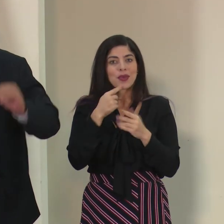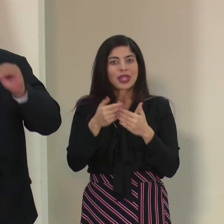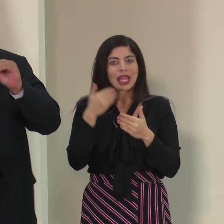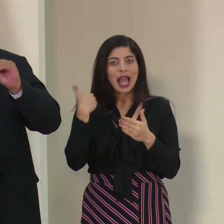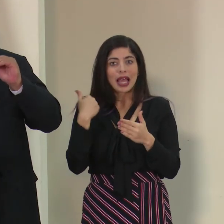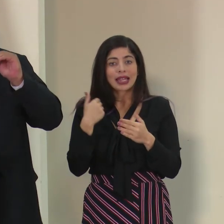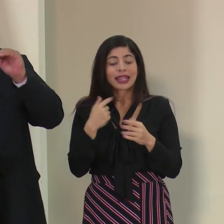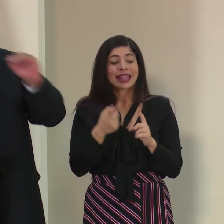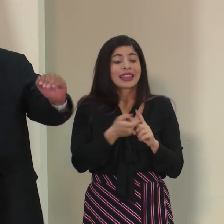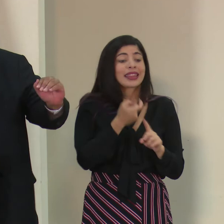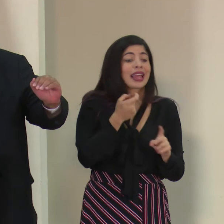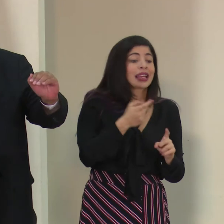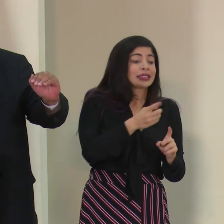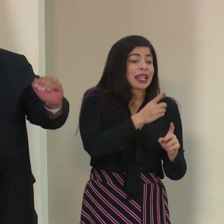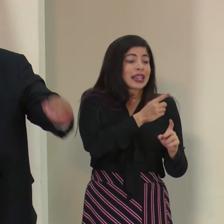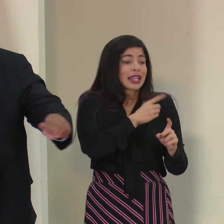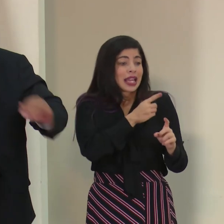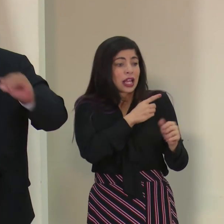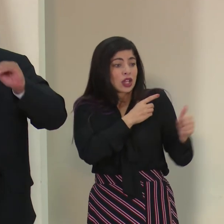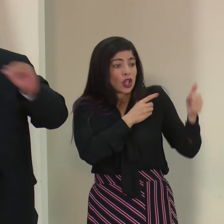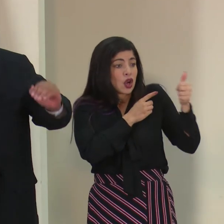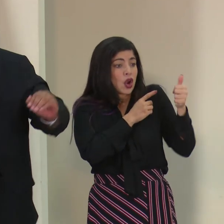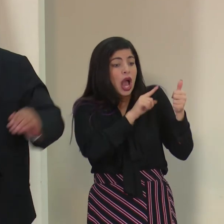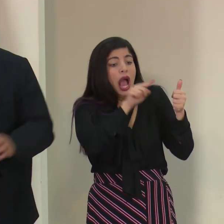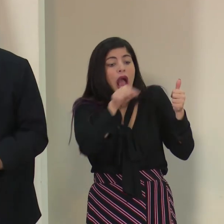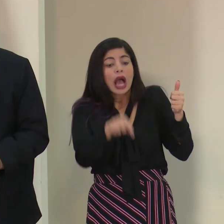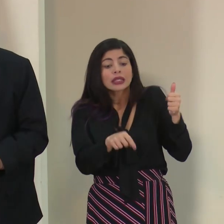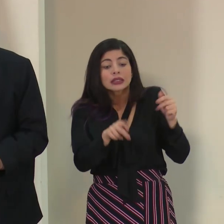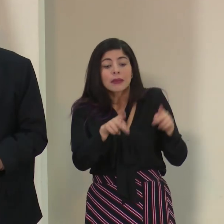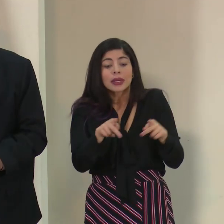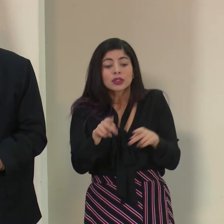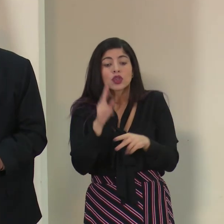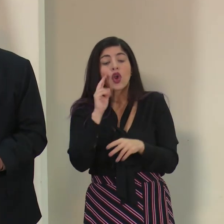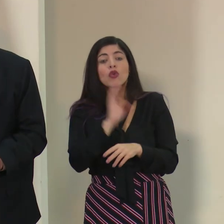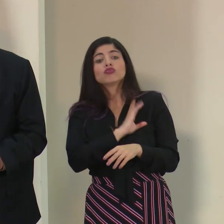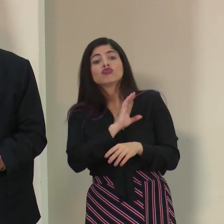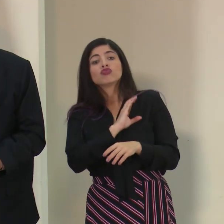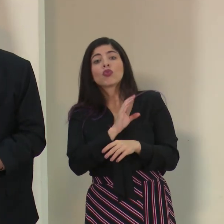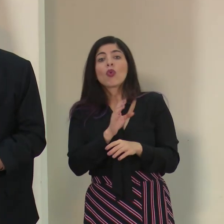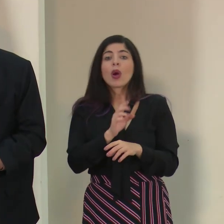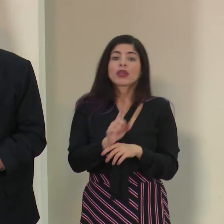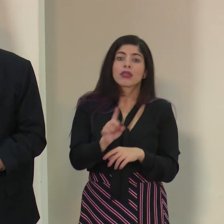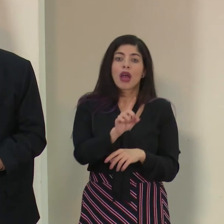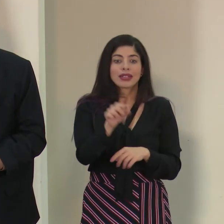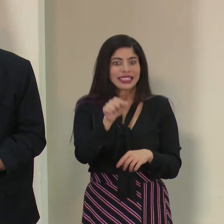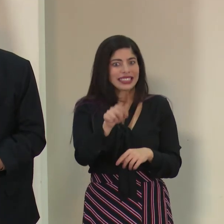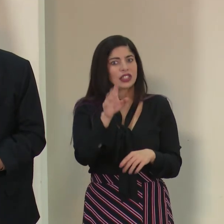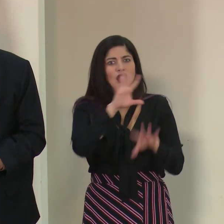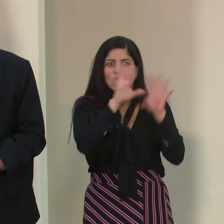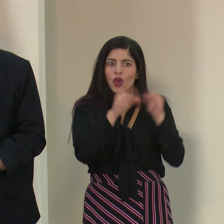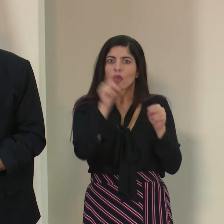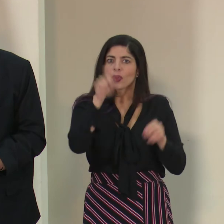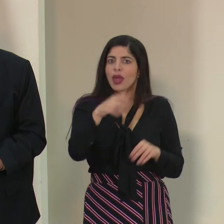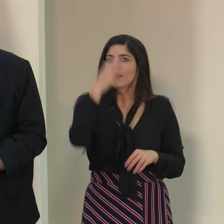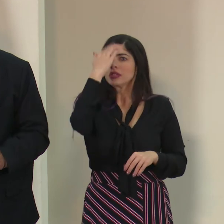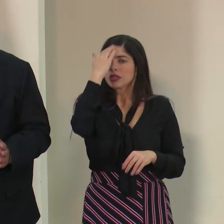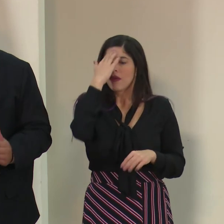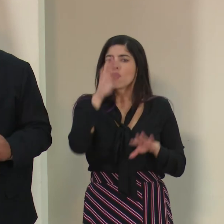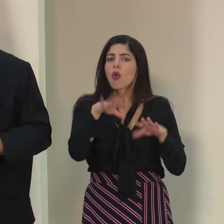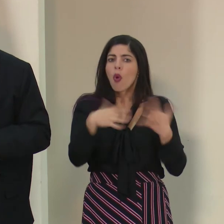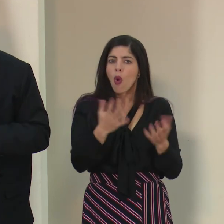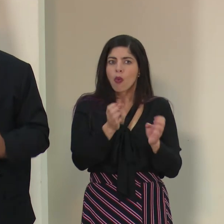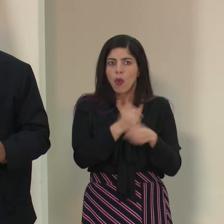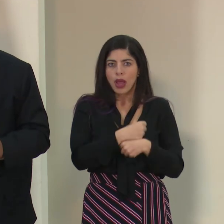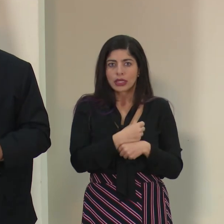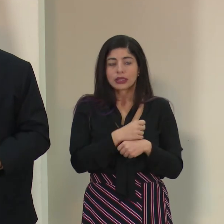desde las direcciones de los centros hasta el personal de vigilancia para que todos estemos al tanto de cuáles son los mecanismos que tenemos que seguir. Pero